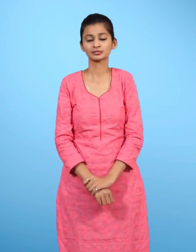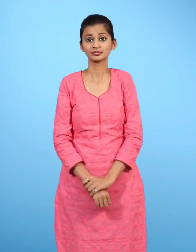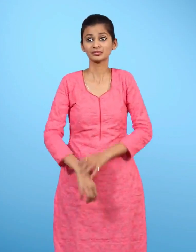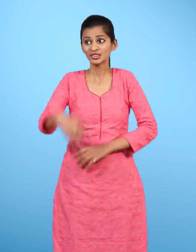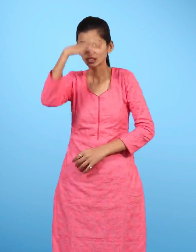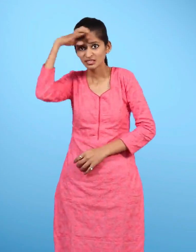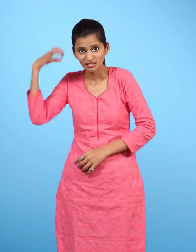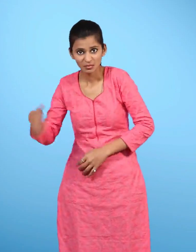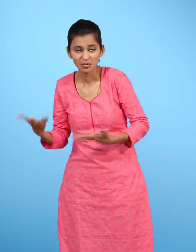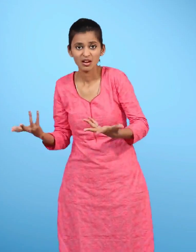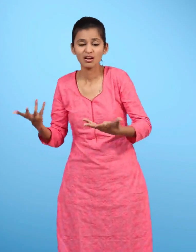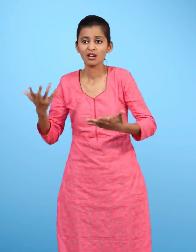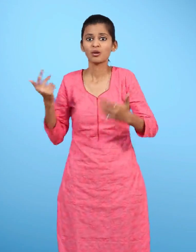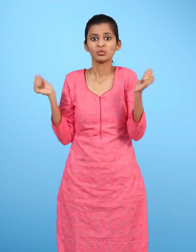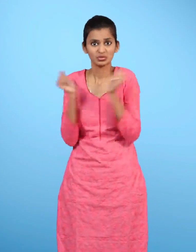गर्मी या ठंड लगती है